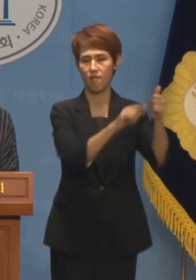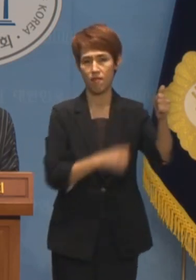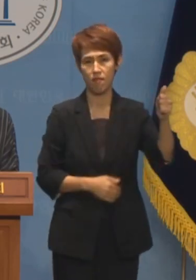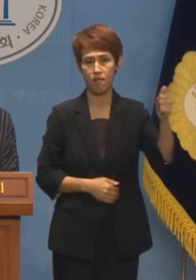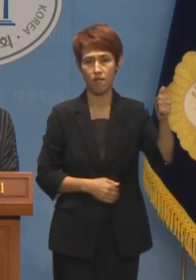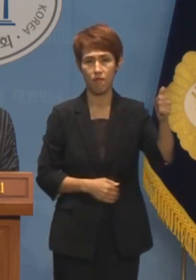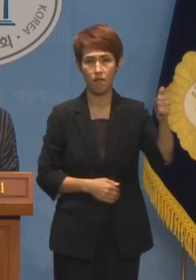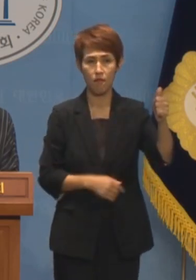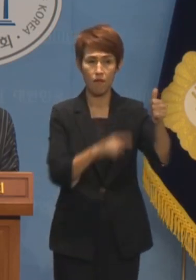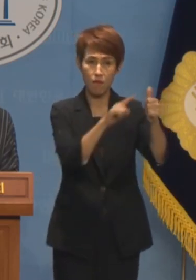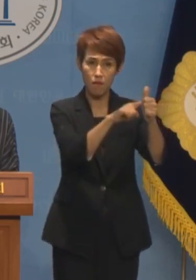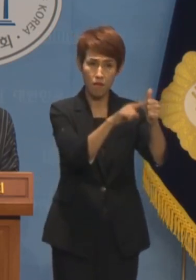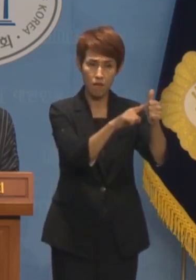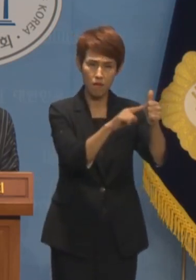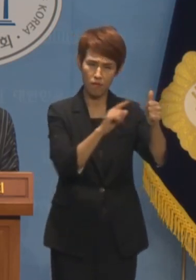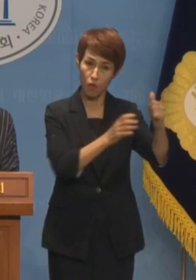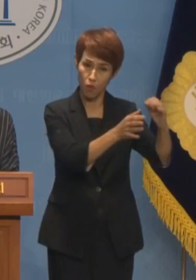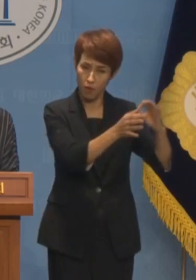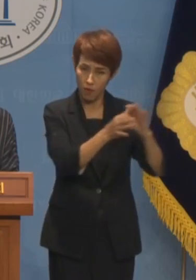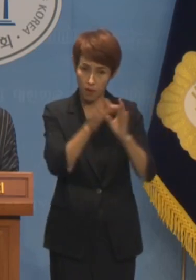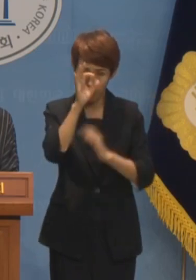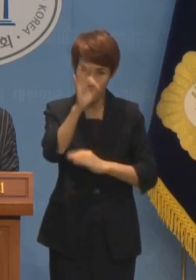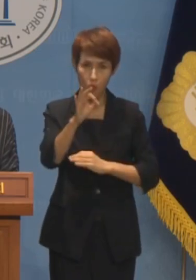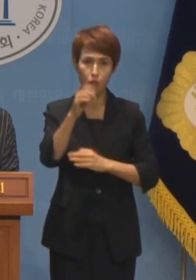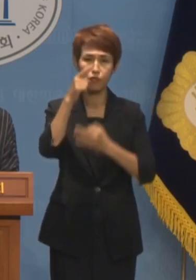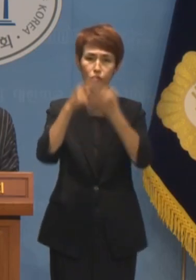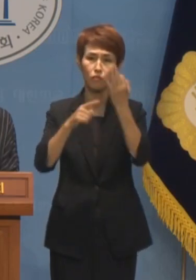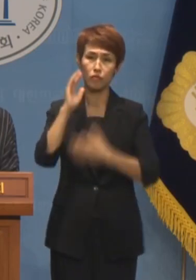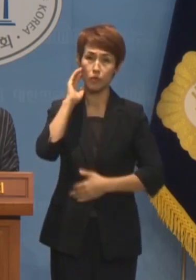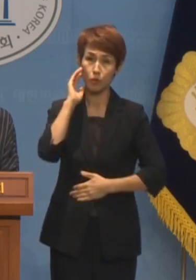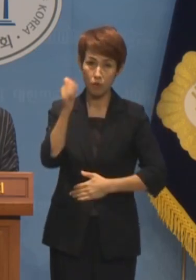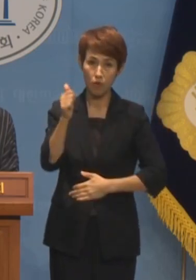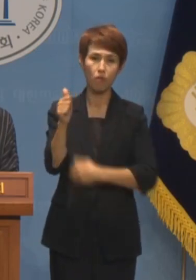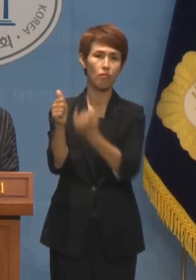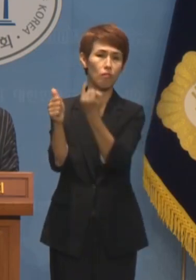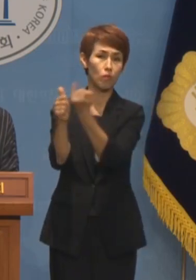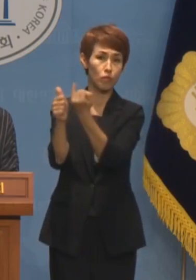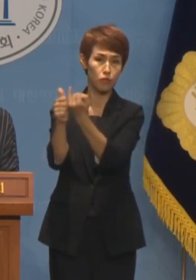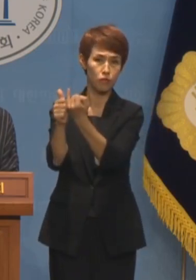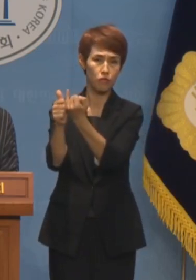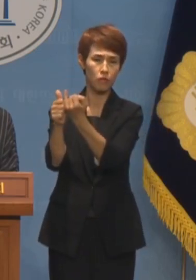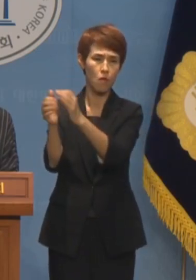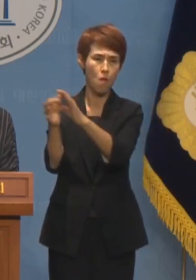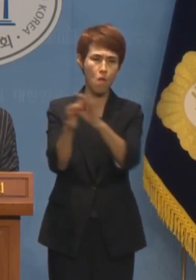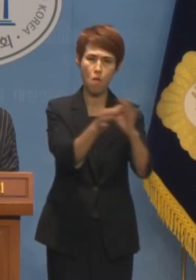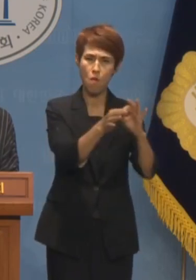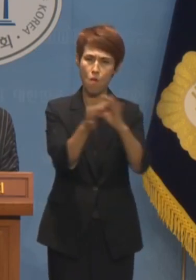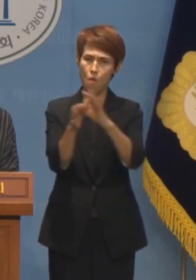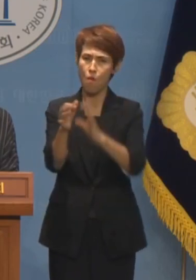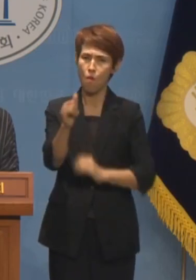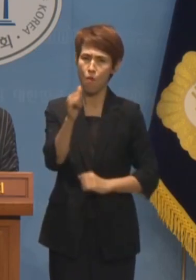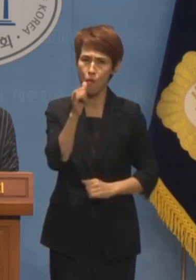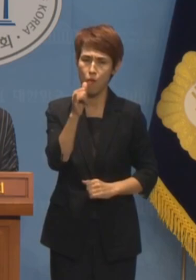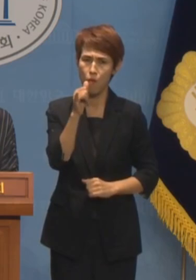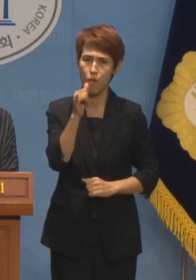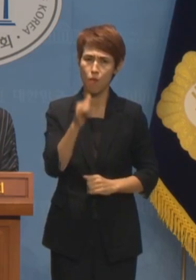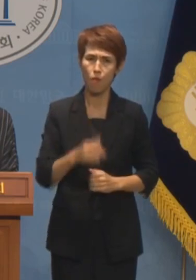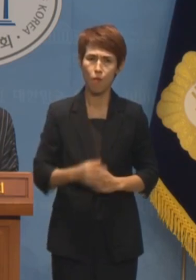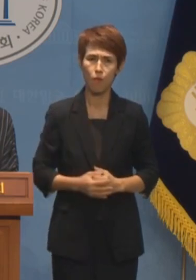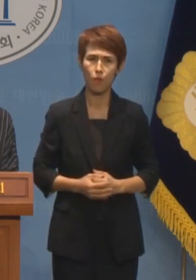명태균 씨 의혹과 관련해 정황을 윤석열 대통령과 김건희 여사가 깊이 연결되어 있는 것으로 보입니다.